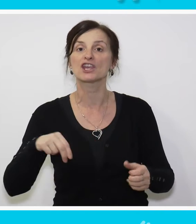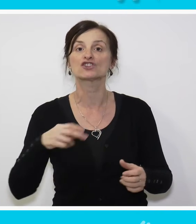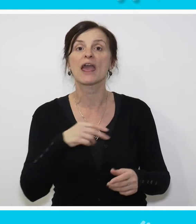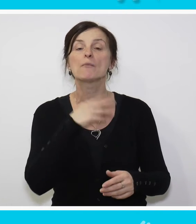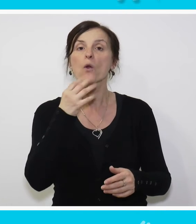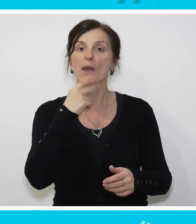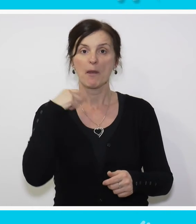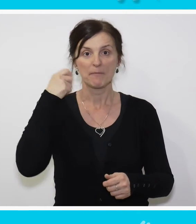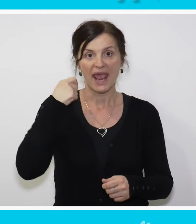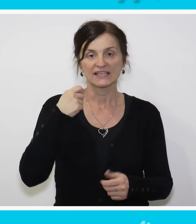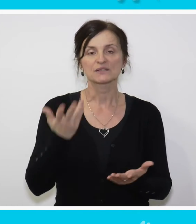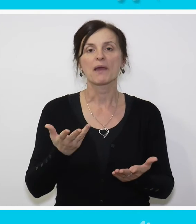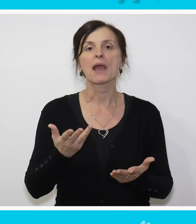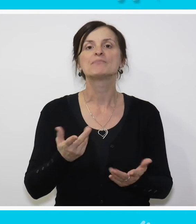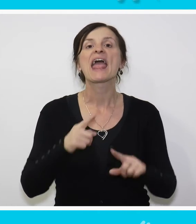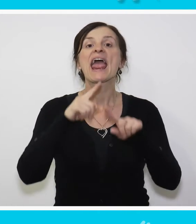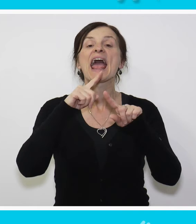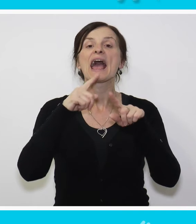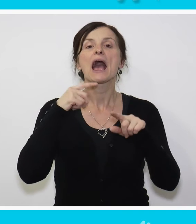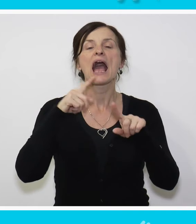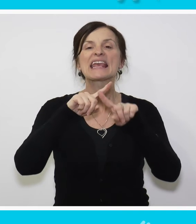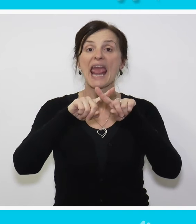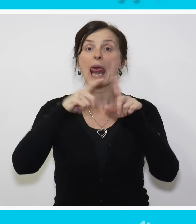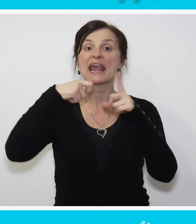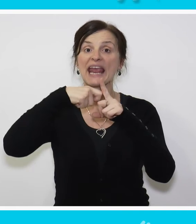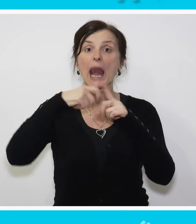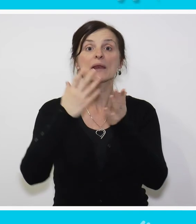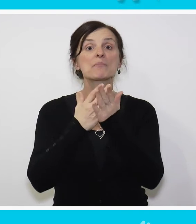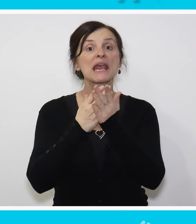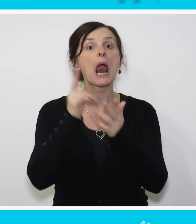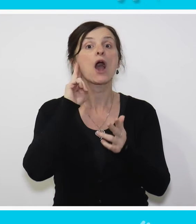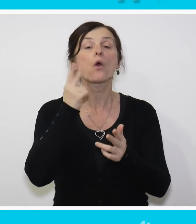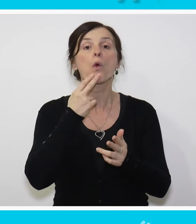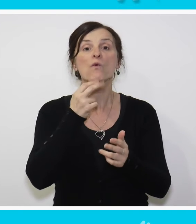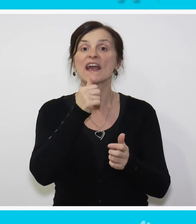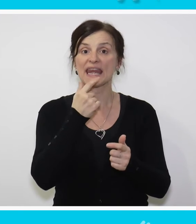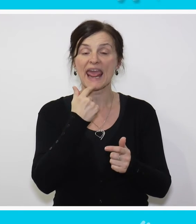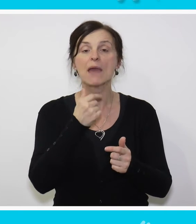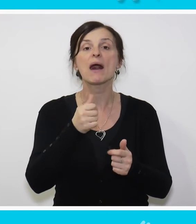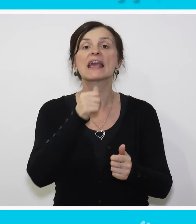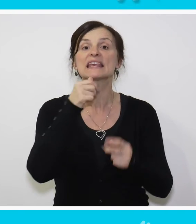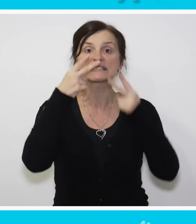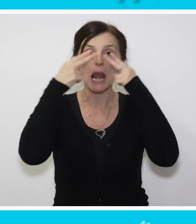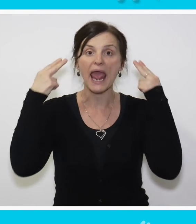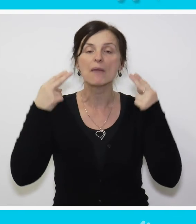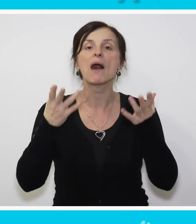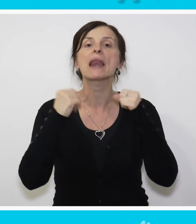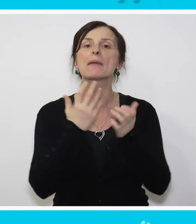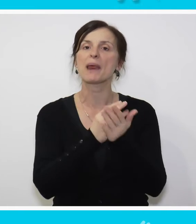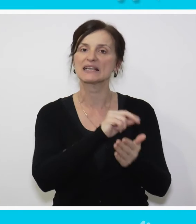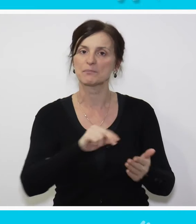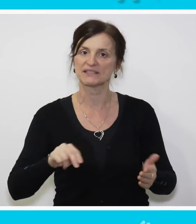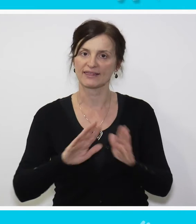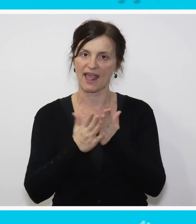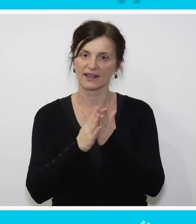divna dela. Ili recimo Helen Keller koja je bila gluvonema i slepa, ali je bila